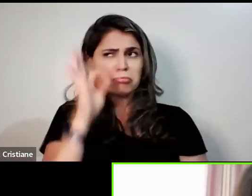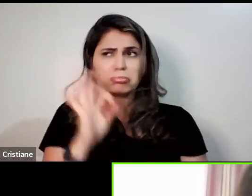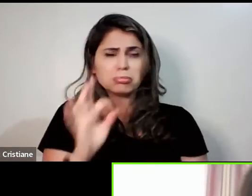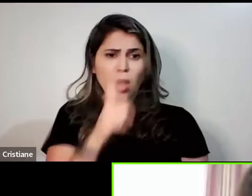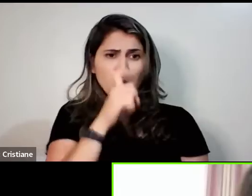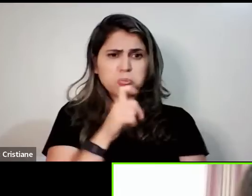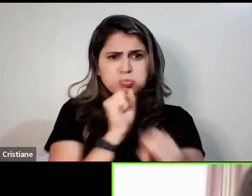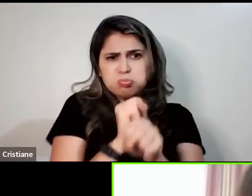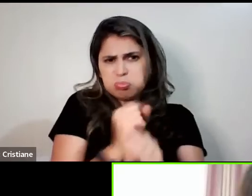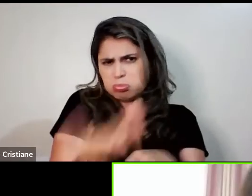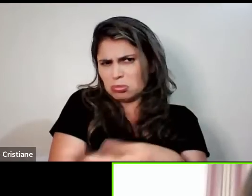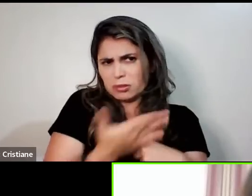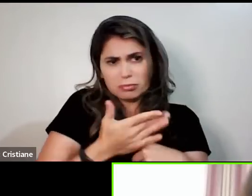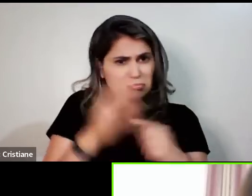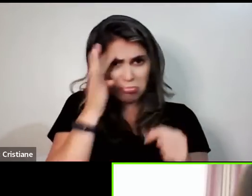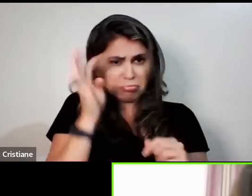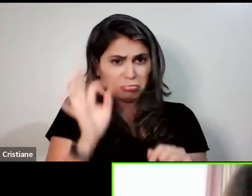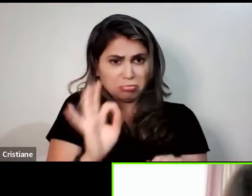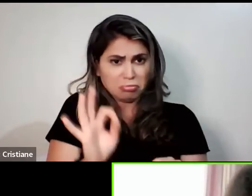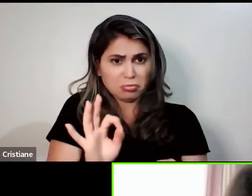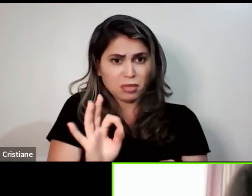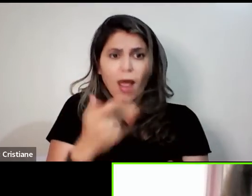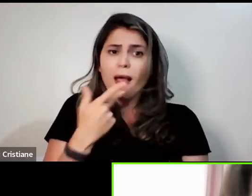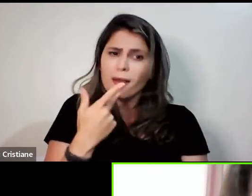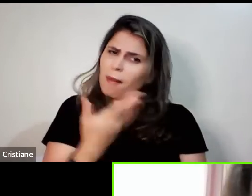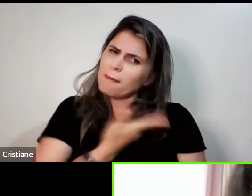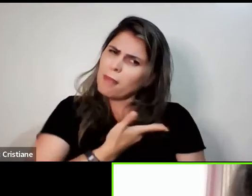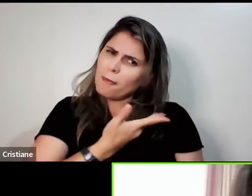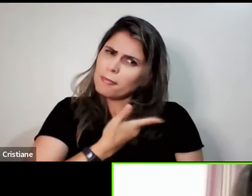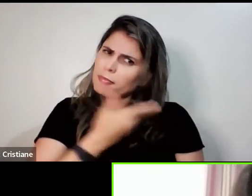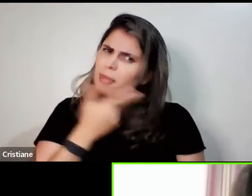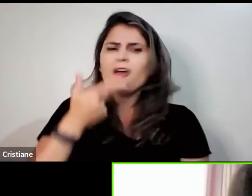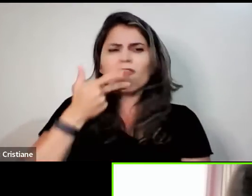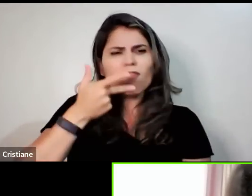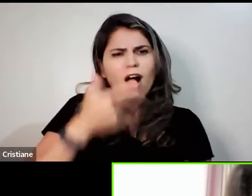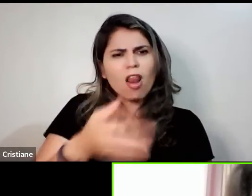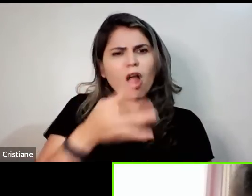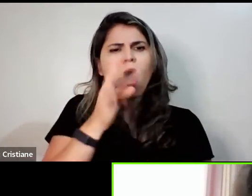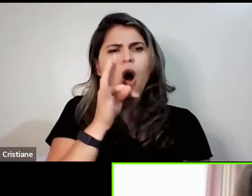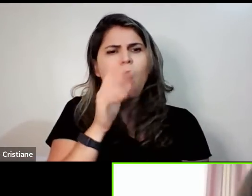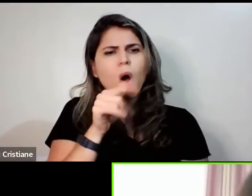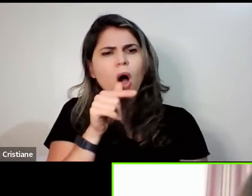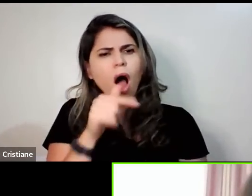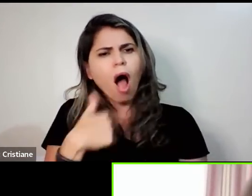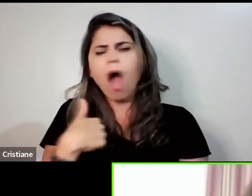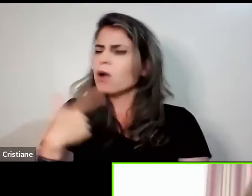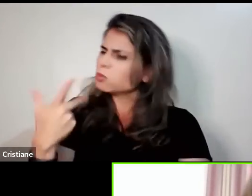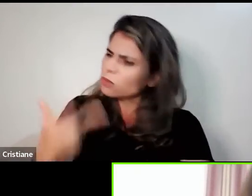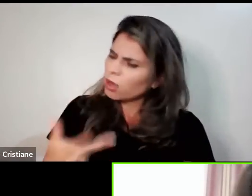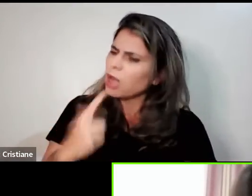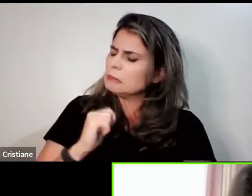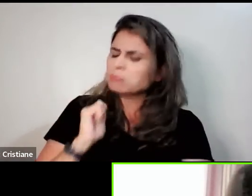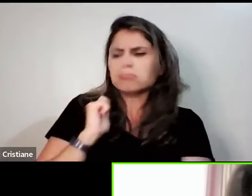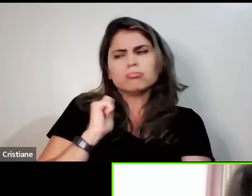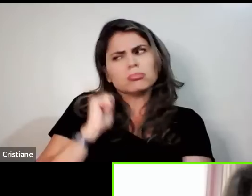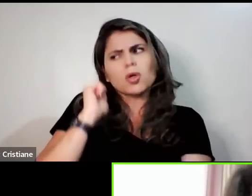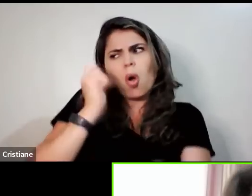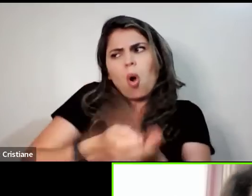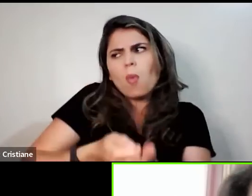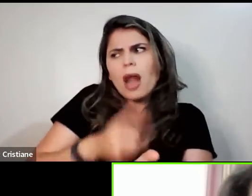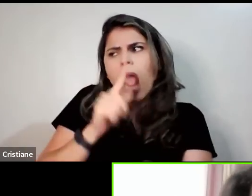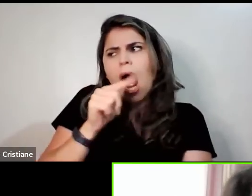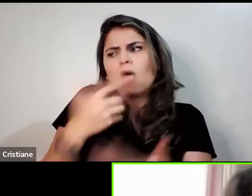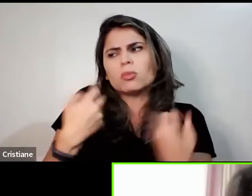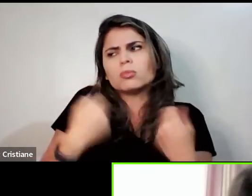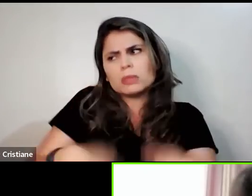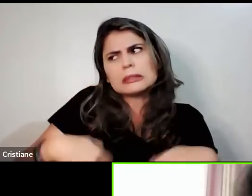né? Eu dei credibilidade à pessoa que me apresentou o projeto, que foi a Silvana. Comprei o projeto e comecei a